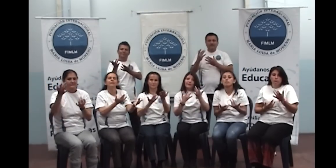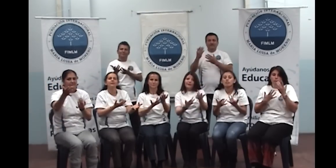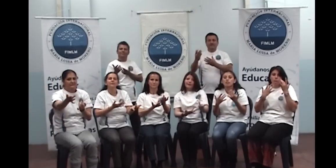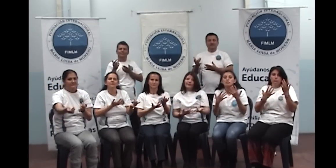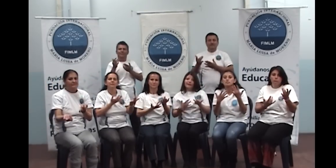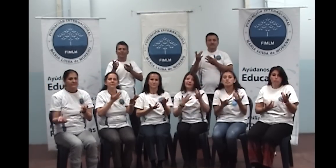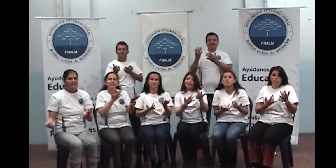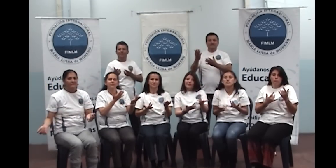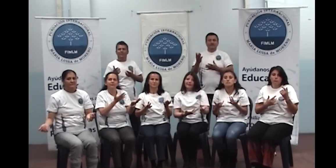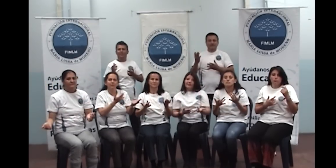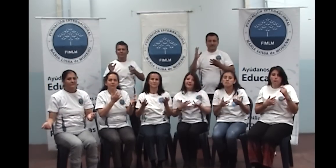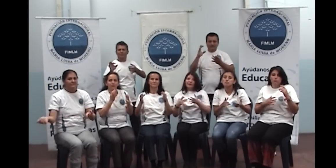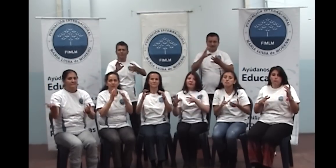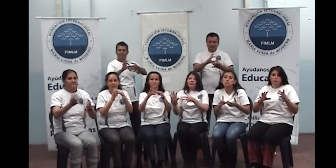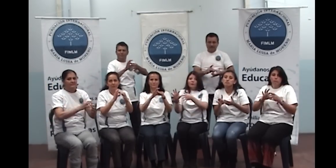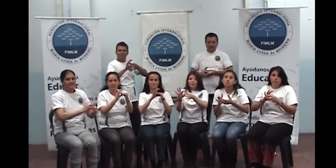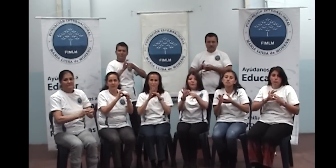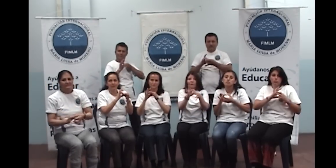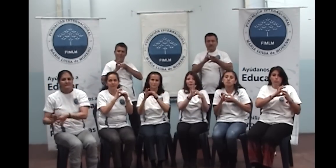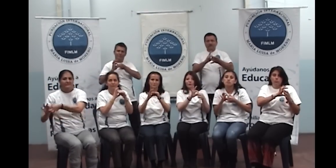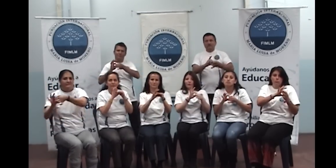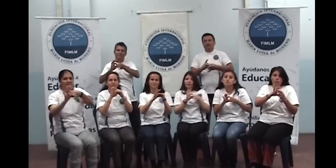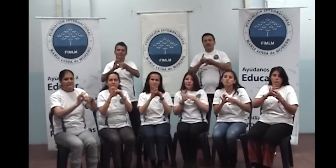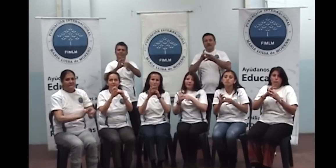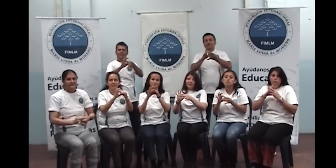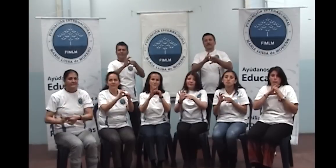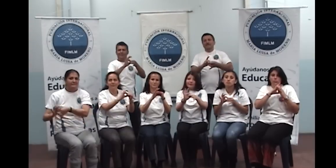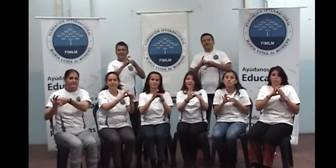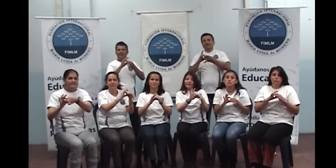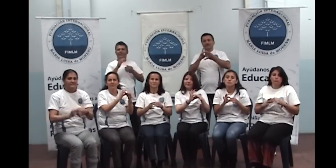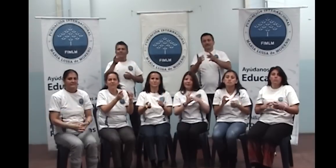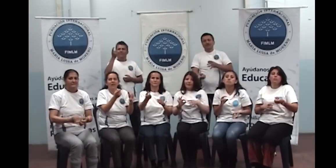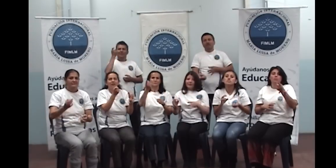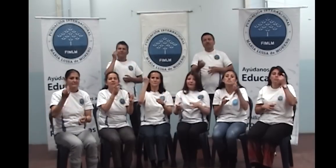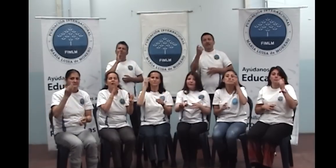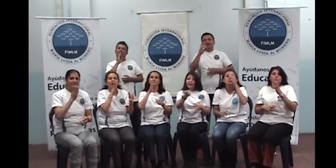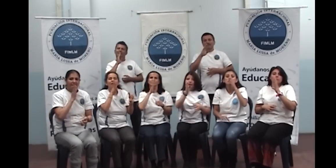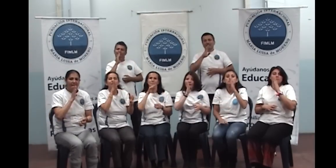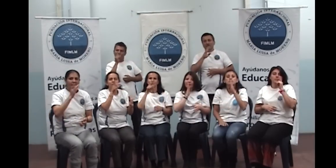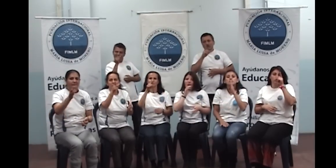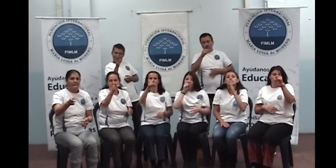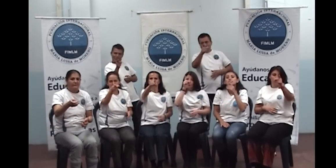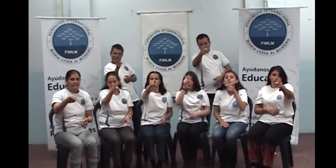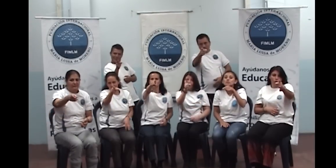esperanzas Solo faltas tú Haz que